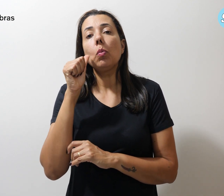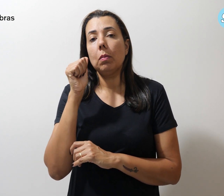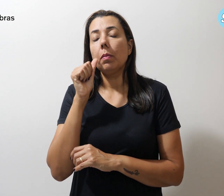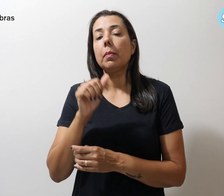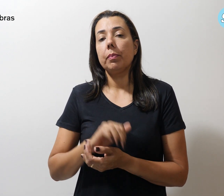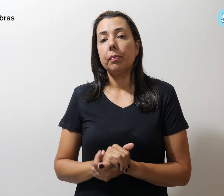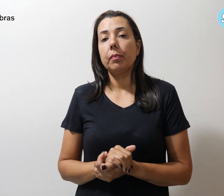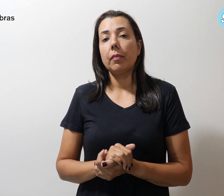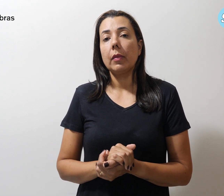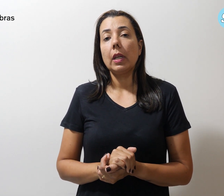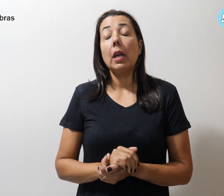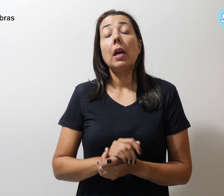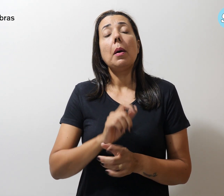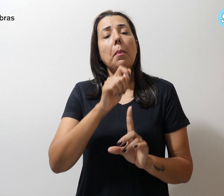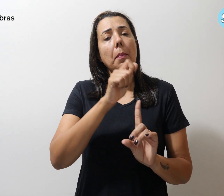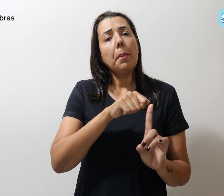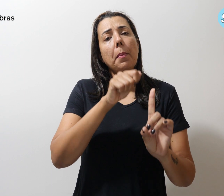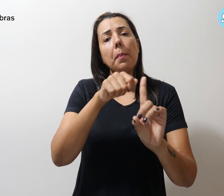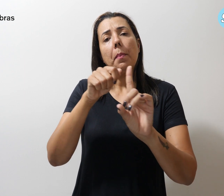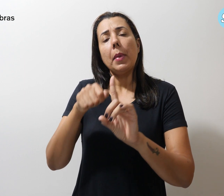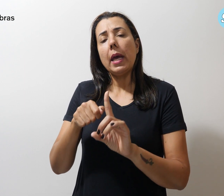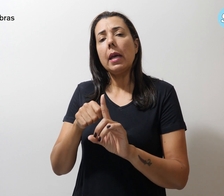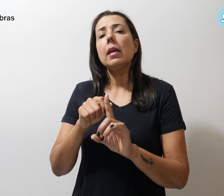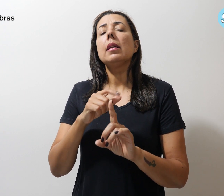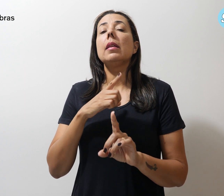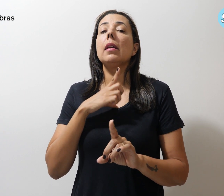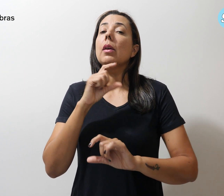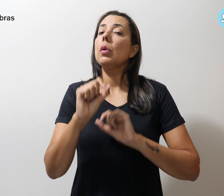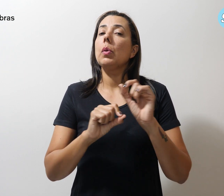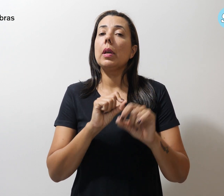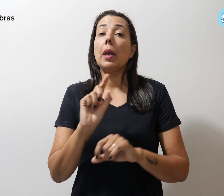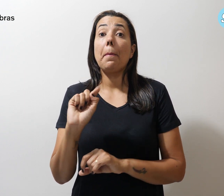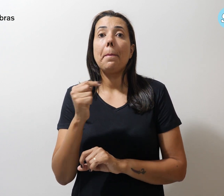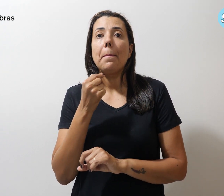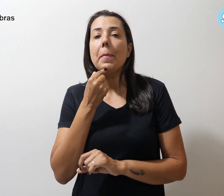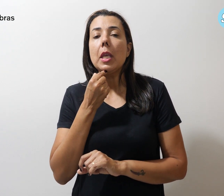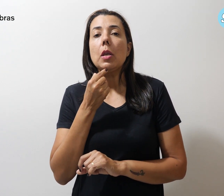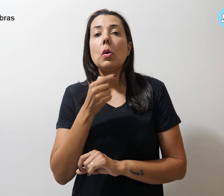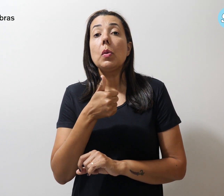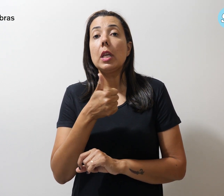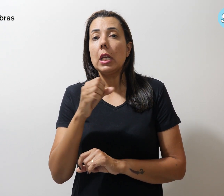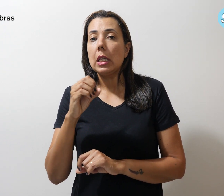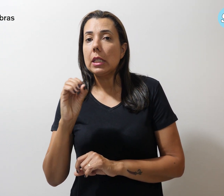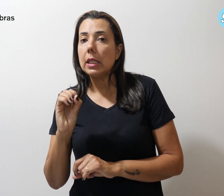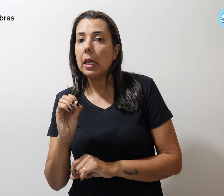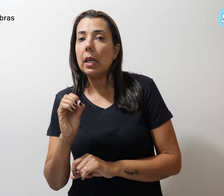A cada mês, são processadas 1.100 toneladas de resíduos.